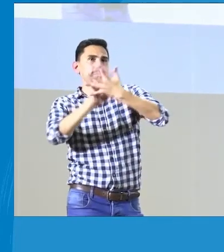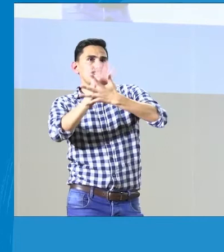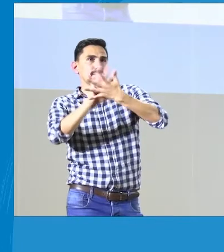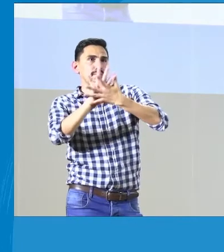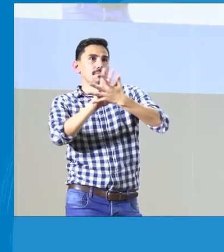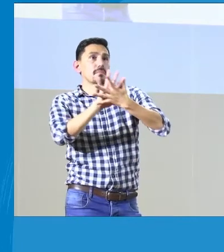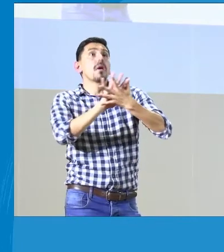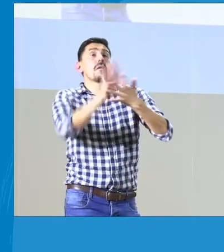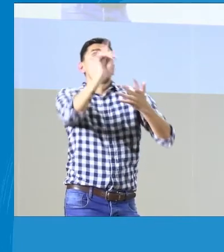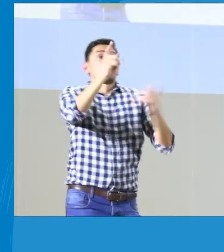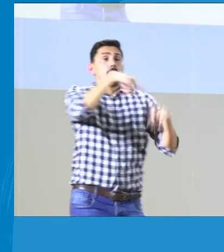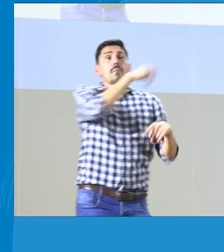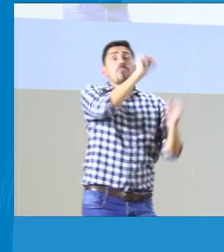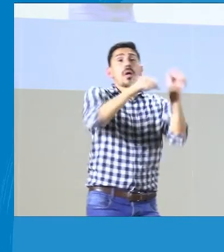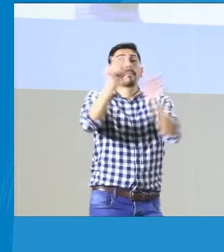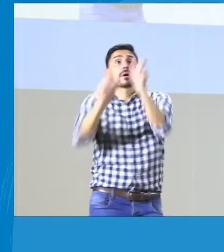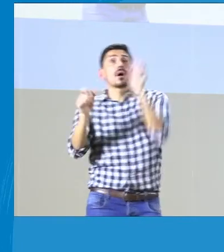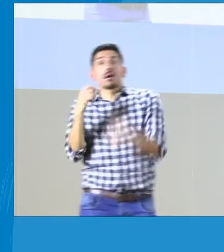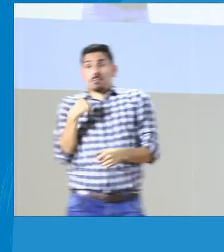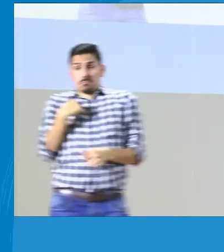para las personas sordas usuarias de lengua de señas.